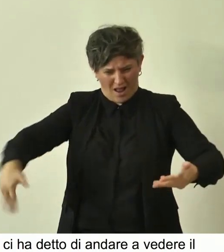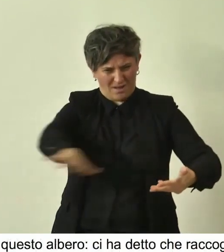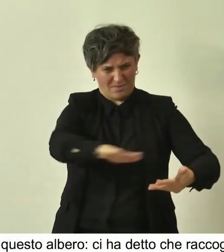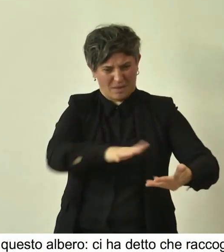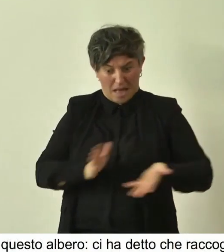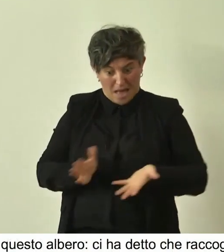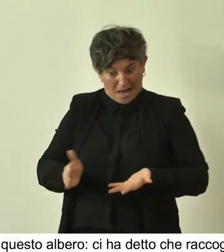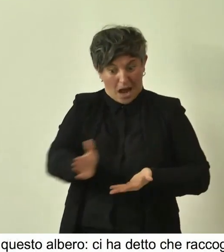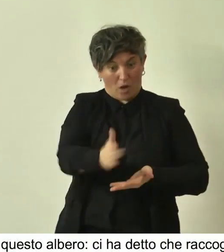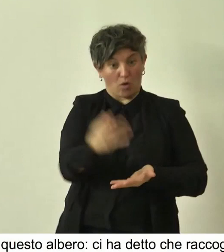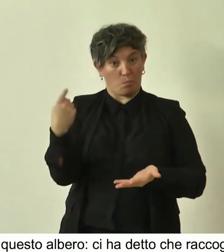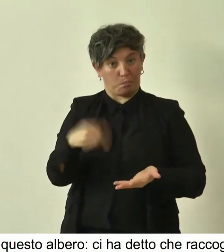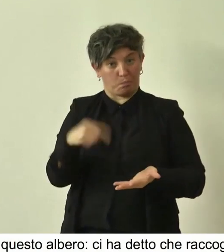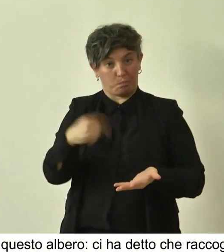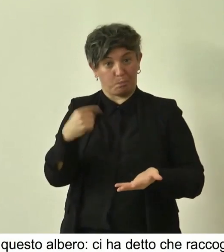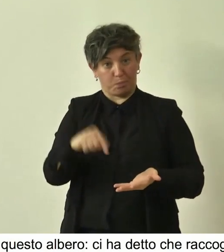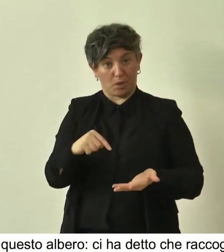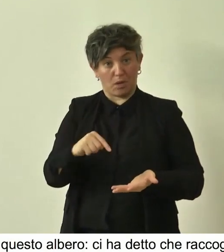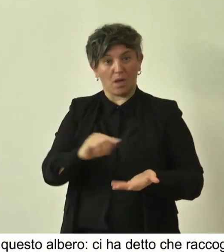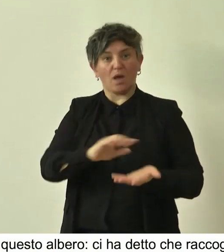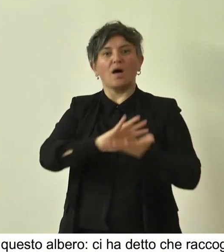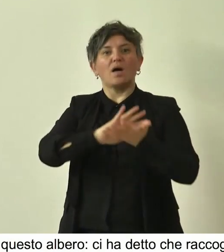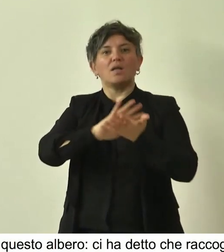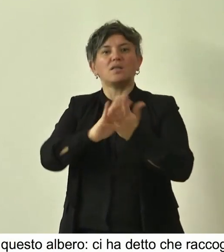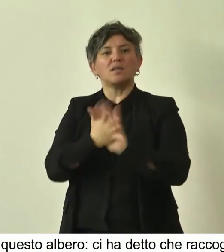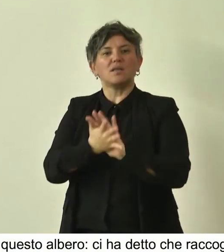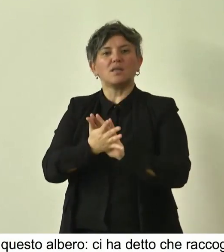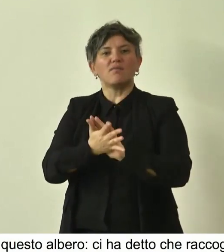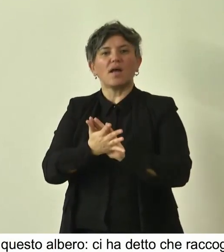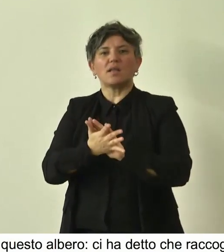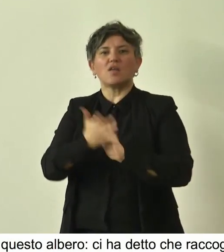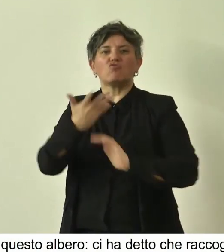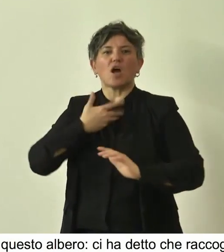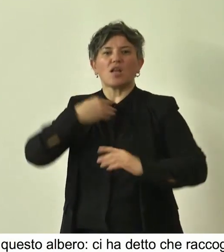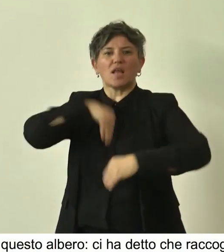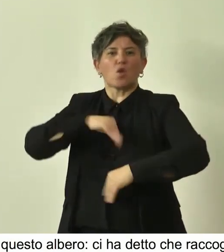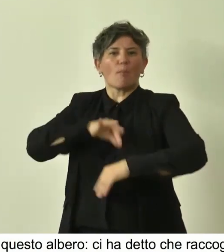avrebbe portato alla guarigione delle nostre malattie.